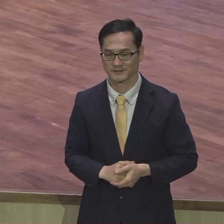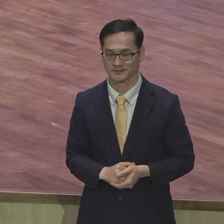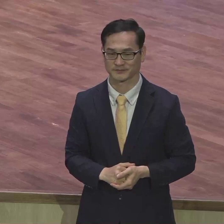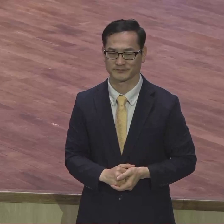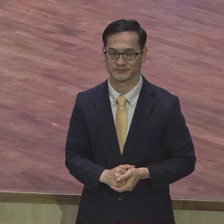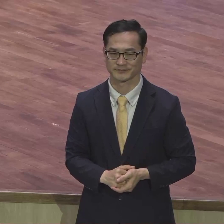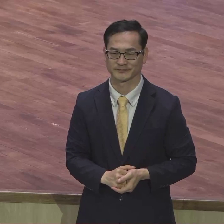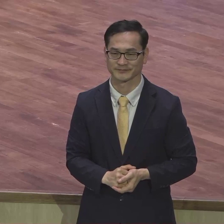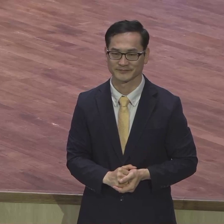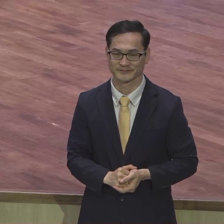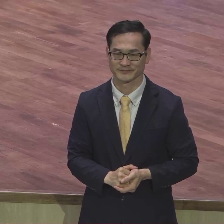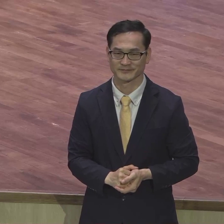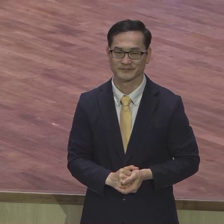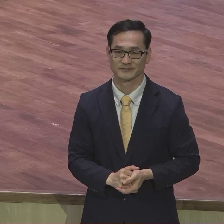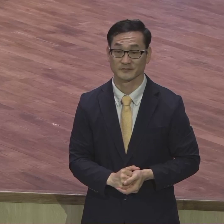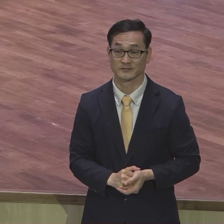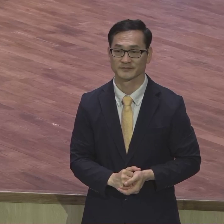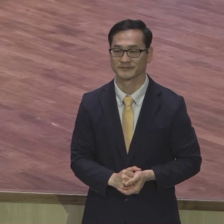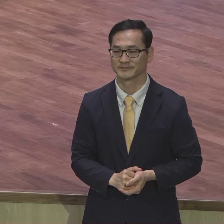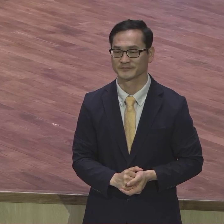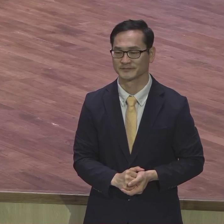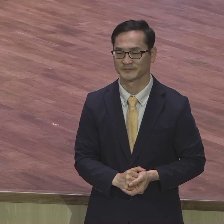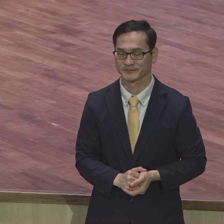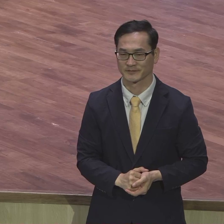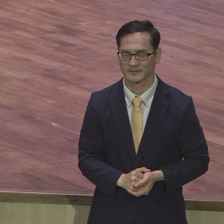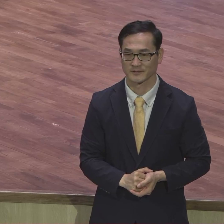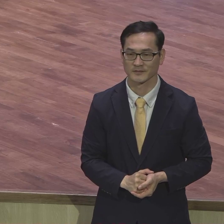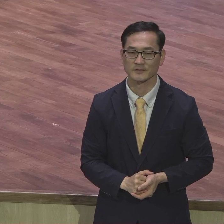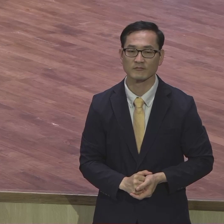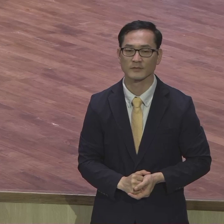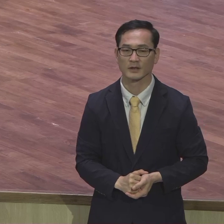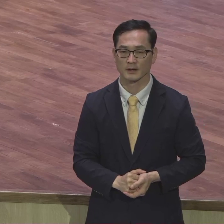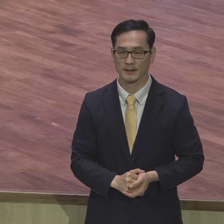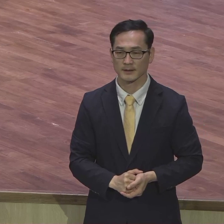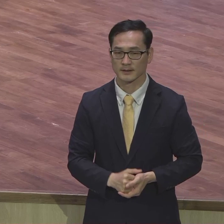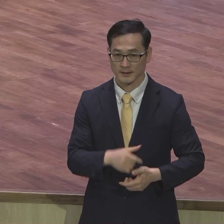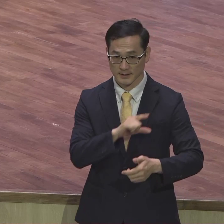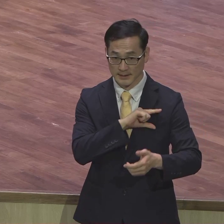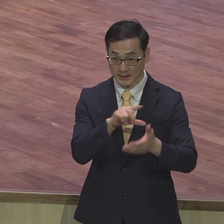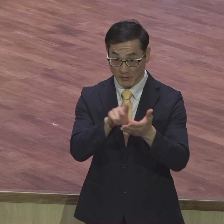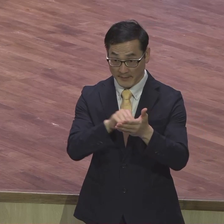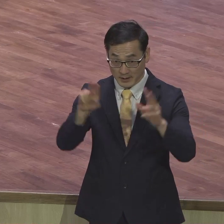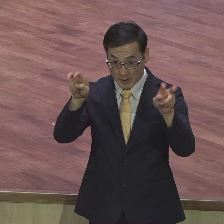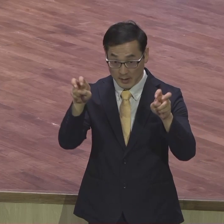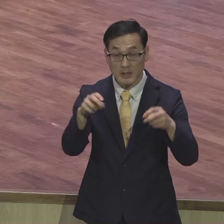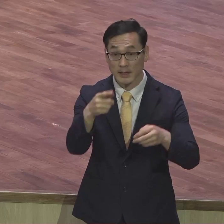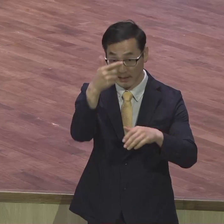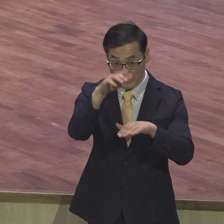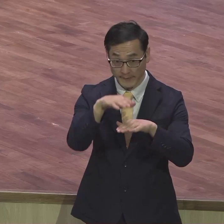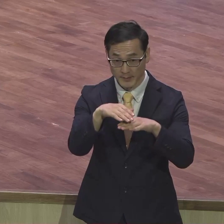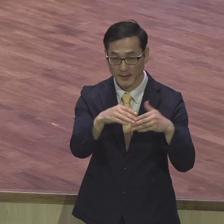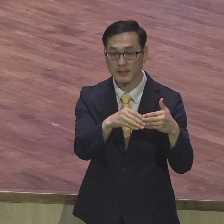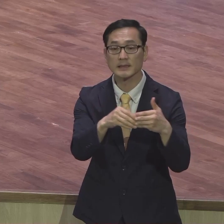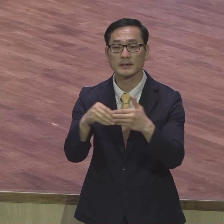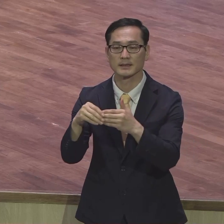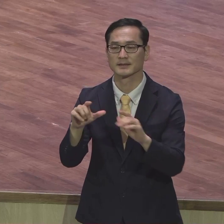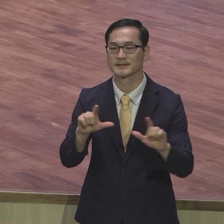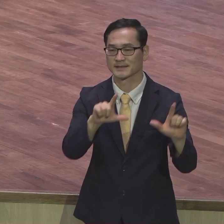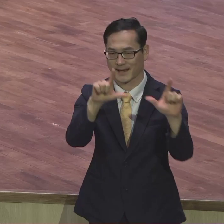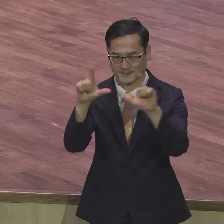예를 들면 말씀 가지고 예배가 이끄는 삶이란 제모로 말씀을 드립니다 지난 한